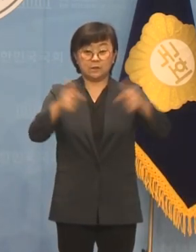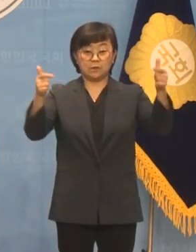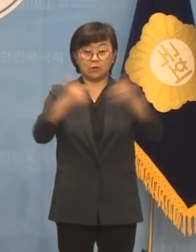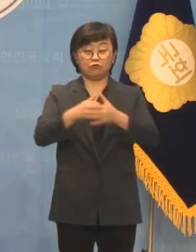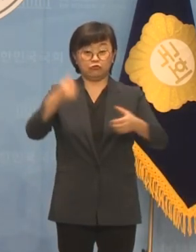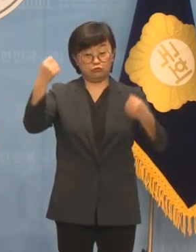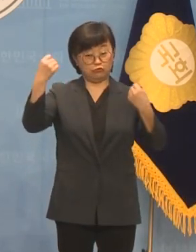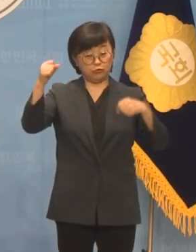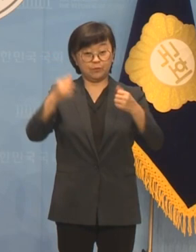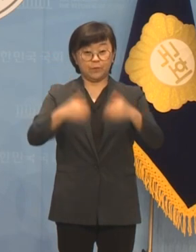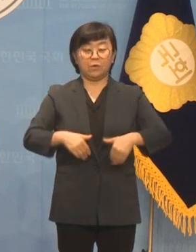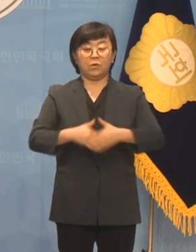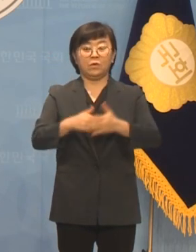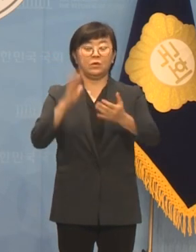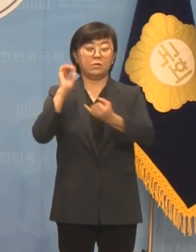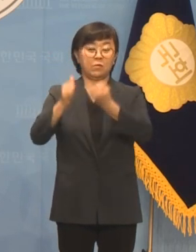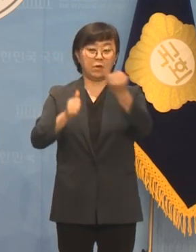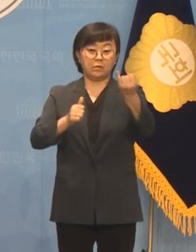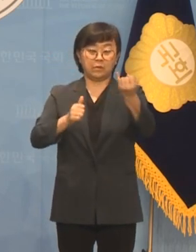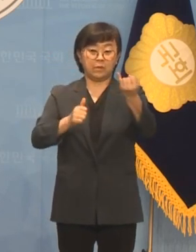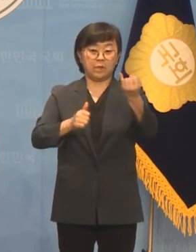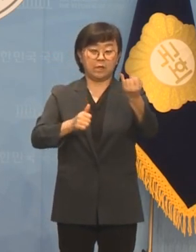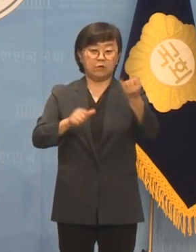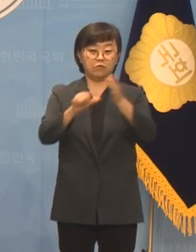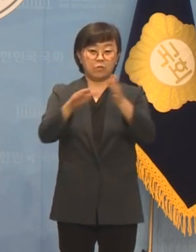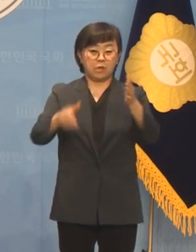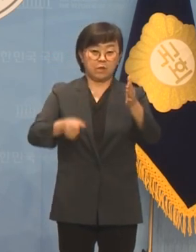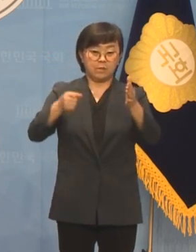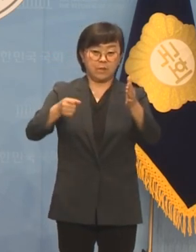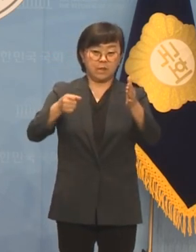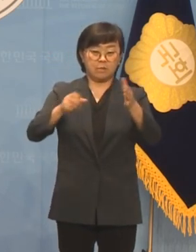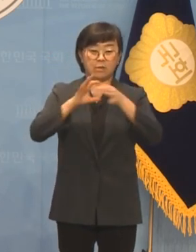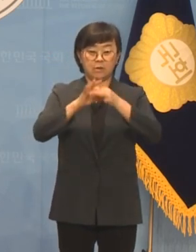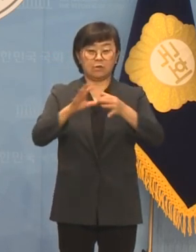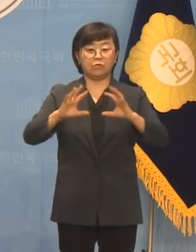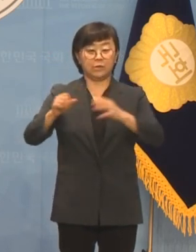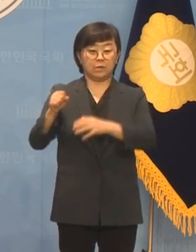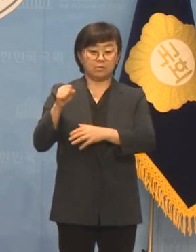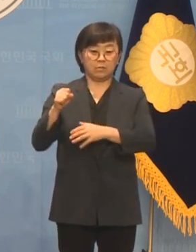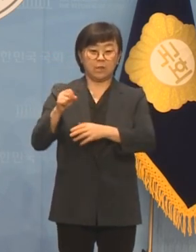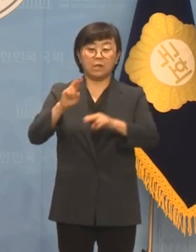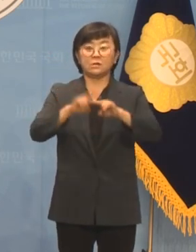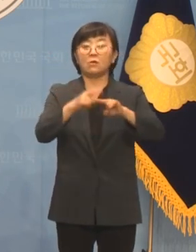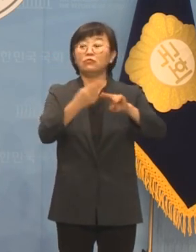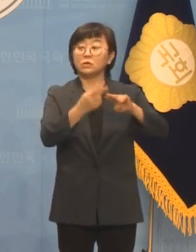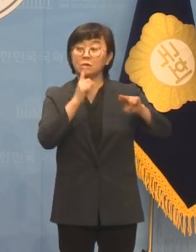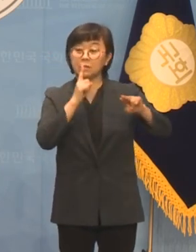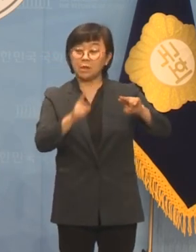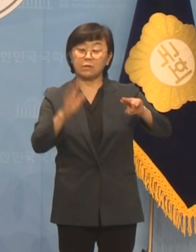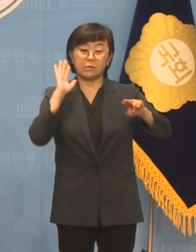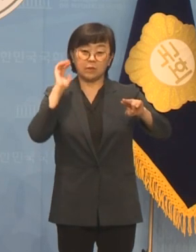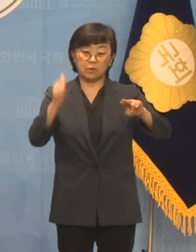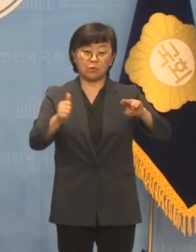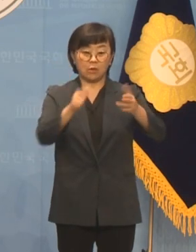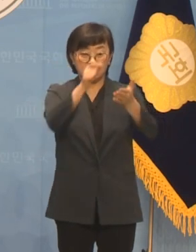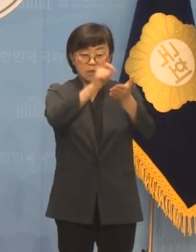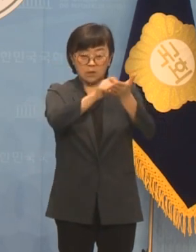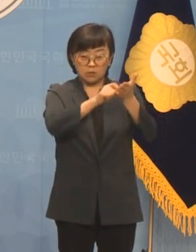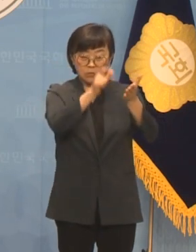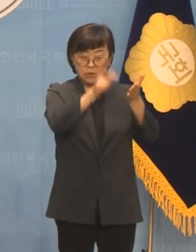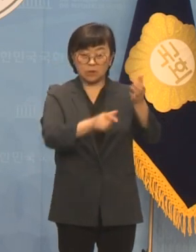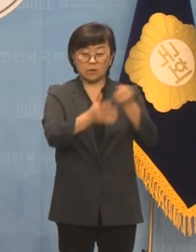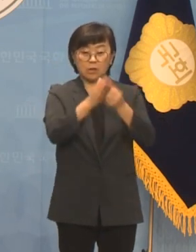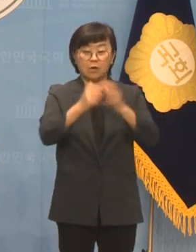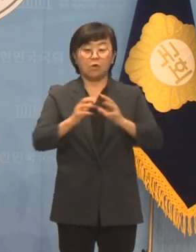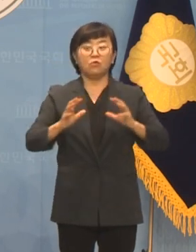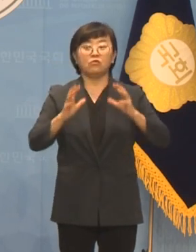김건희 여사가 받은 디올 명품백 관련하여 국민의힘에서 선물이다 대통령 기록물이다 이미